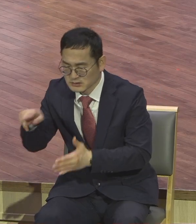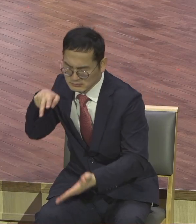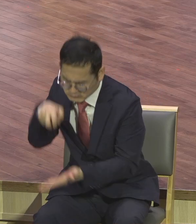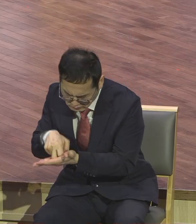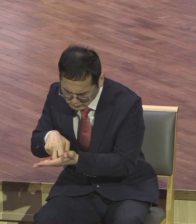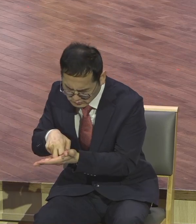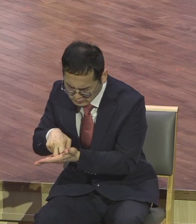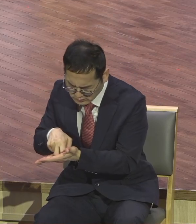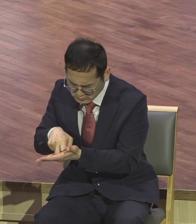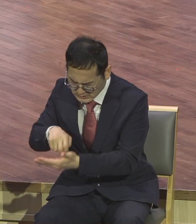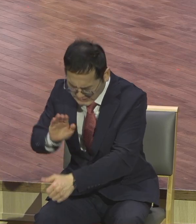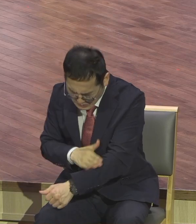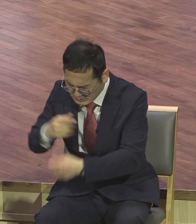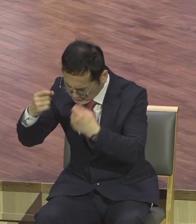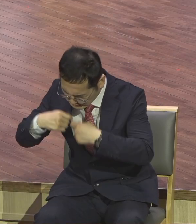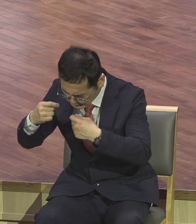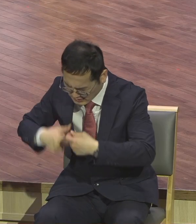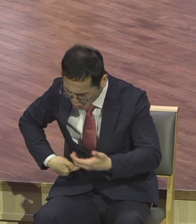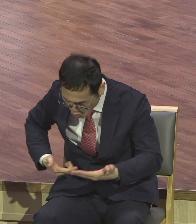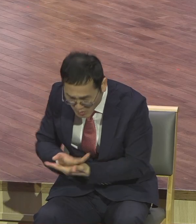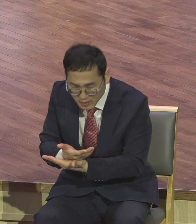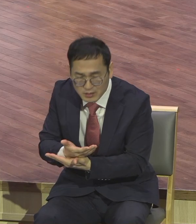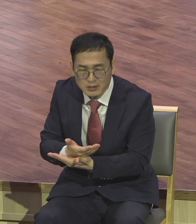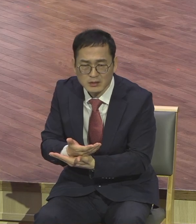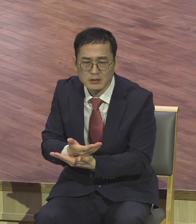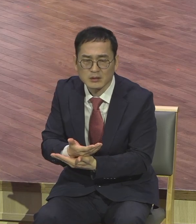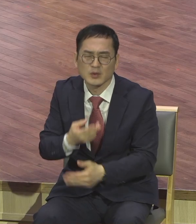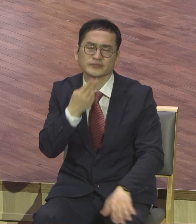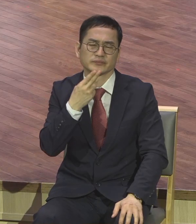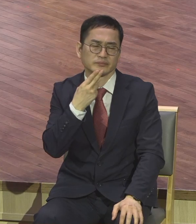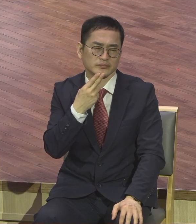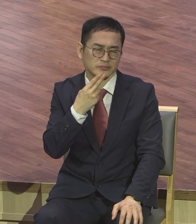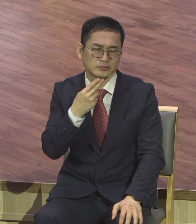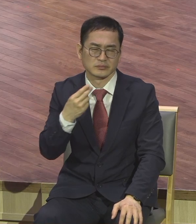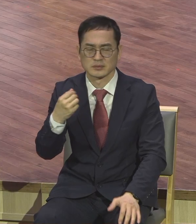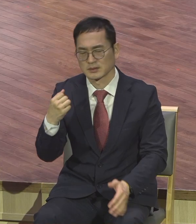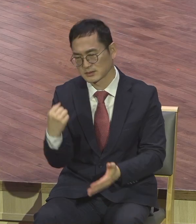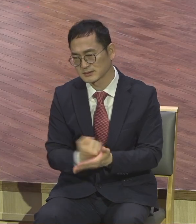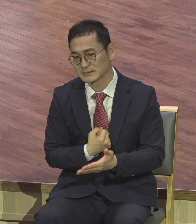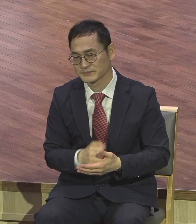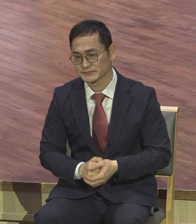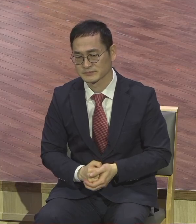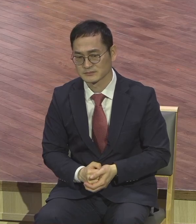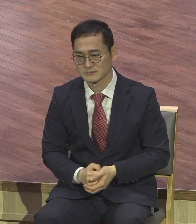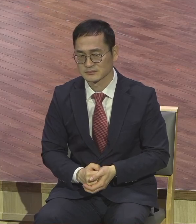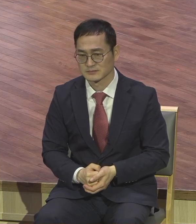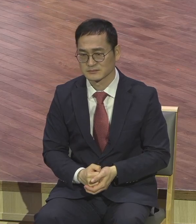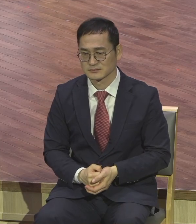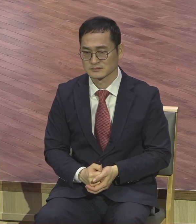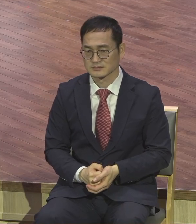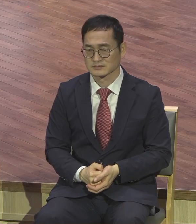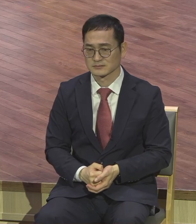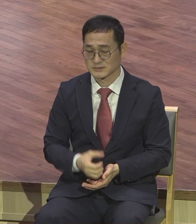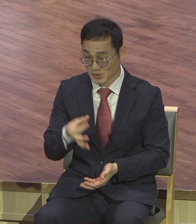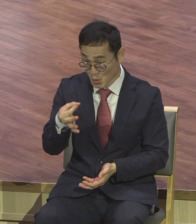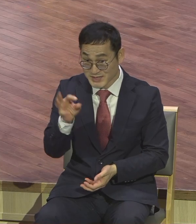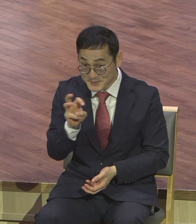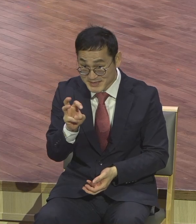될텐데 이거를 회개하지 않고 자기가 받은 은 33개를 가지고 성전에 가다가 확